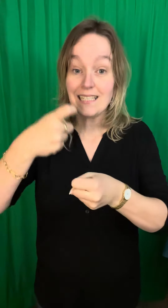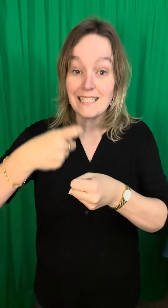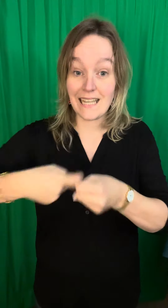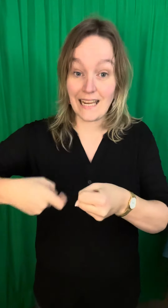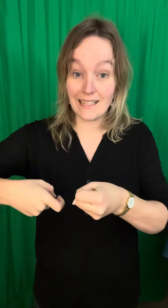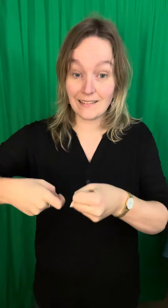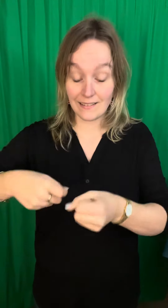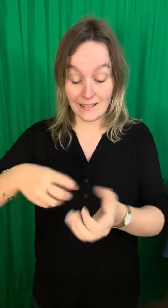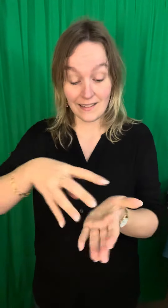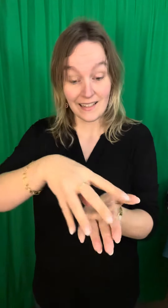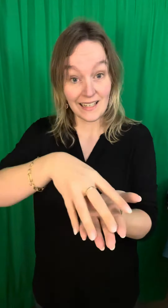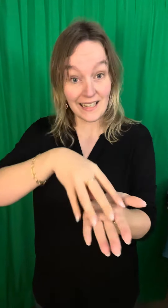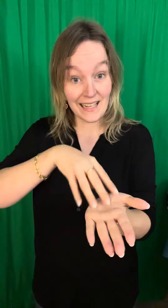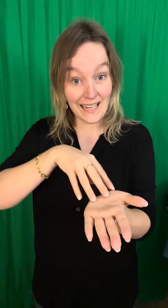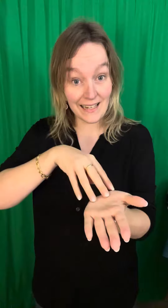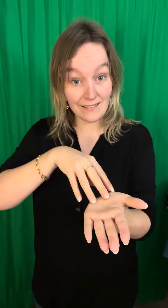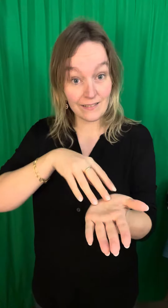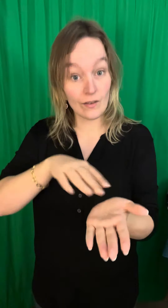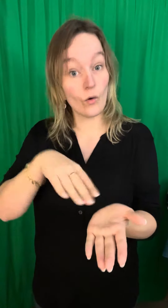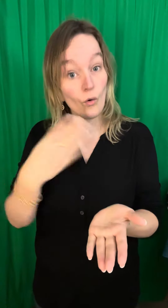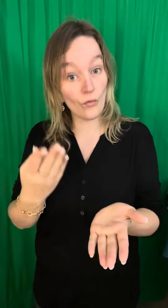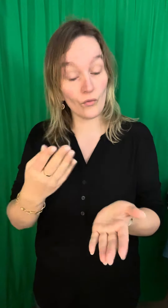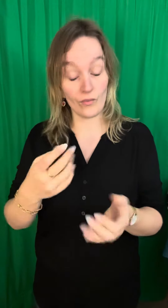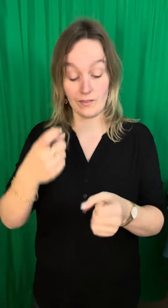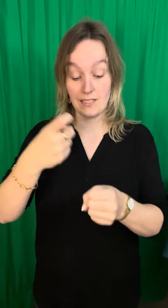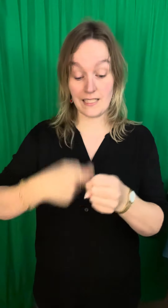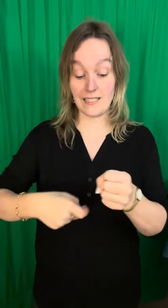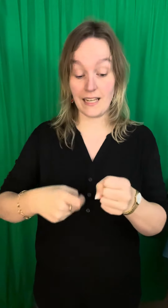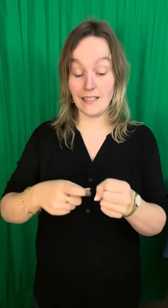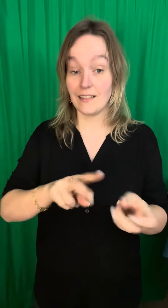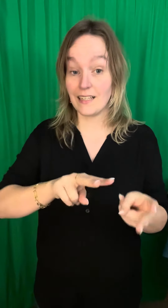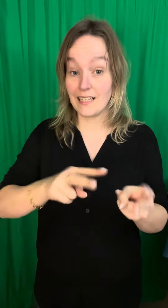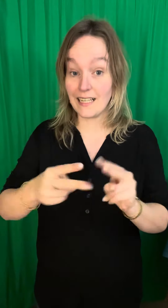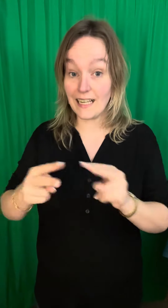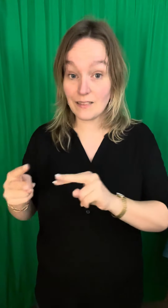steengrillen of steengrillen.